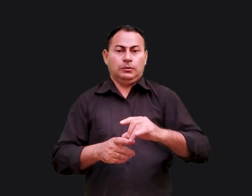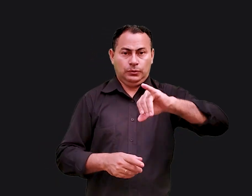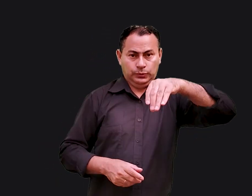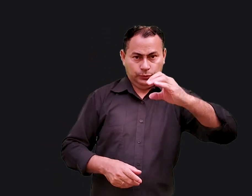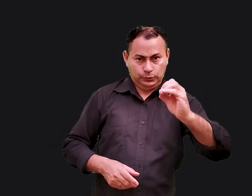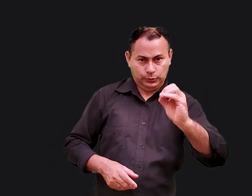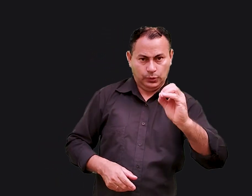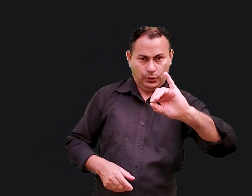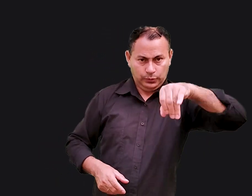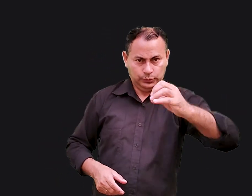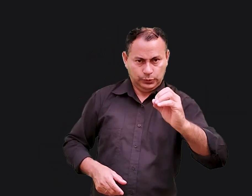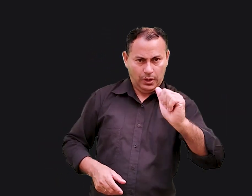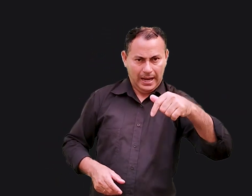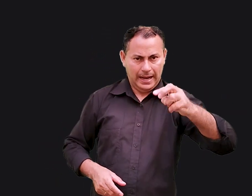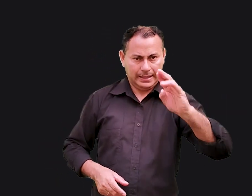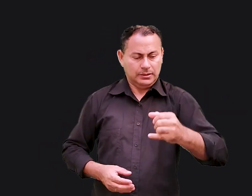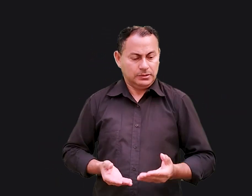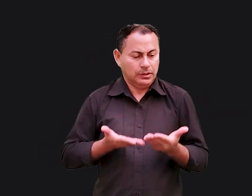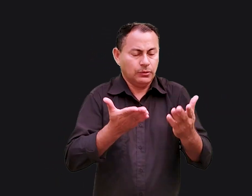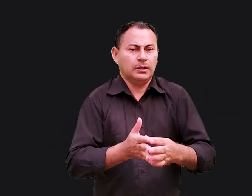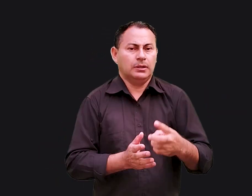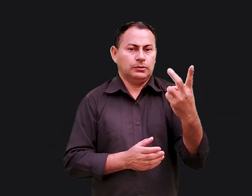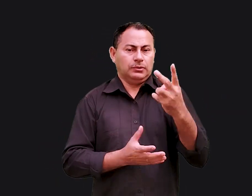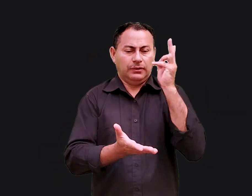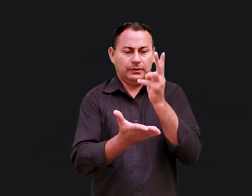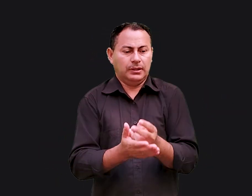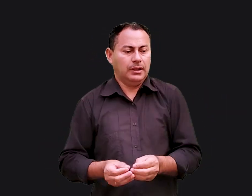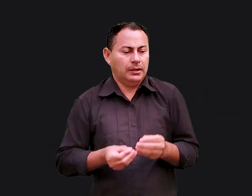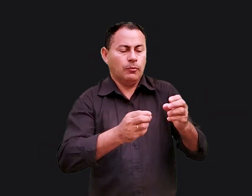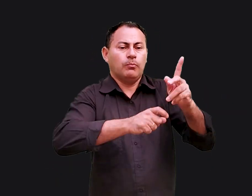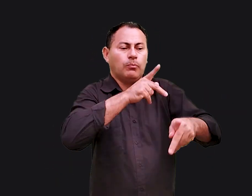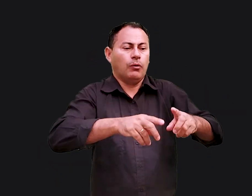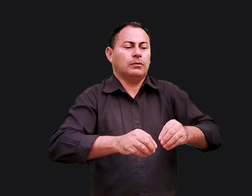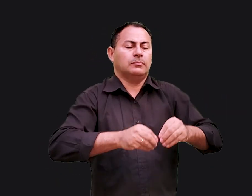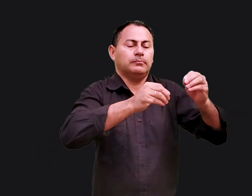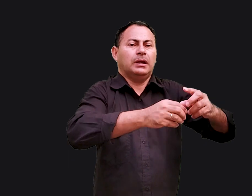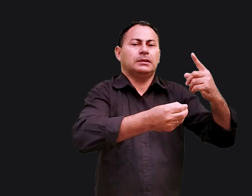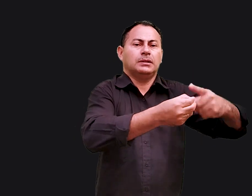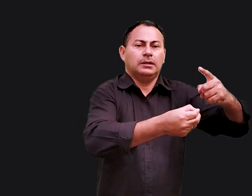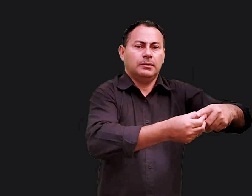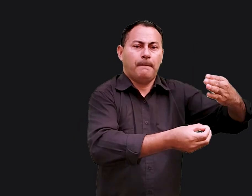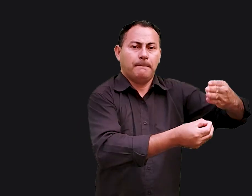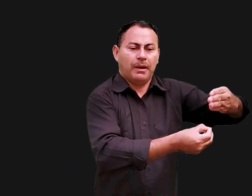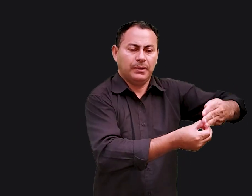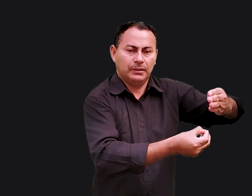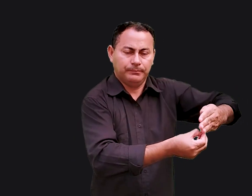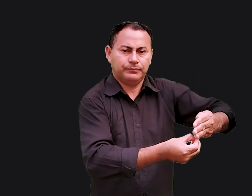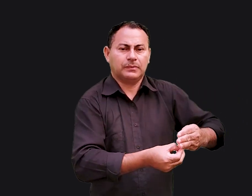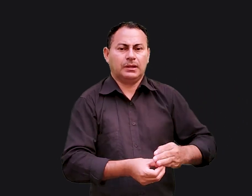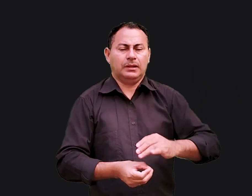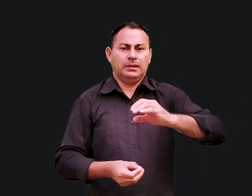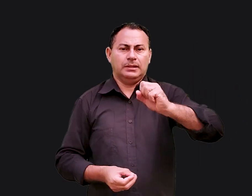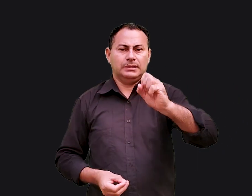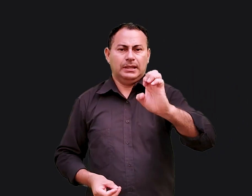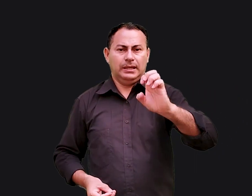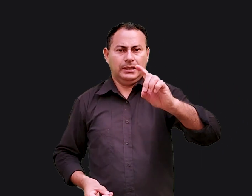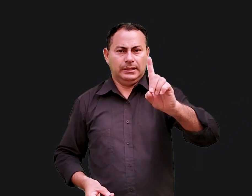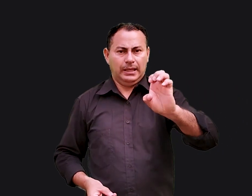Quando Joaquim se rendeu pela segunda vez, um pouco antes de o povo ser levado cativo para a Babilônia, Zedequias, seu